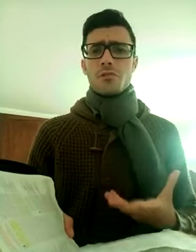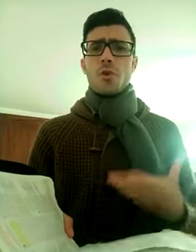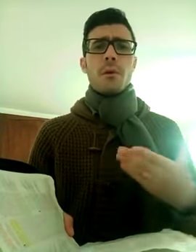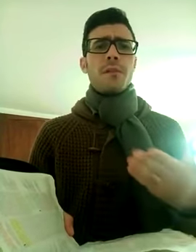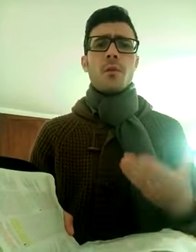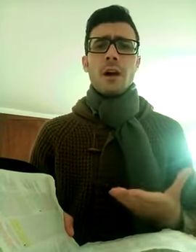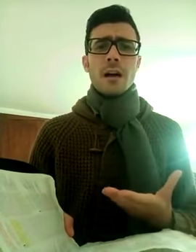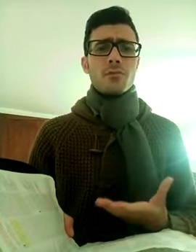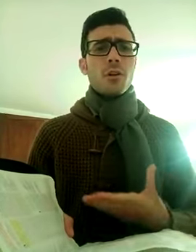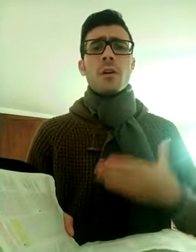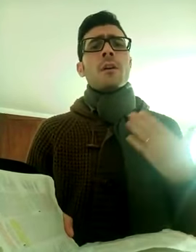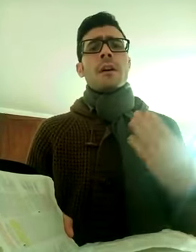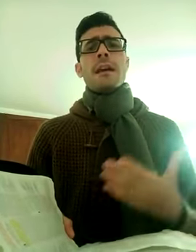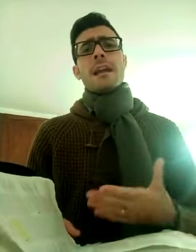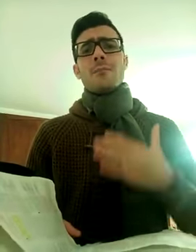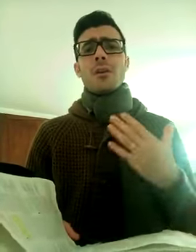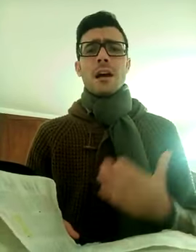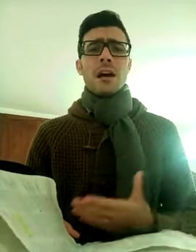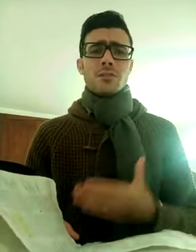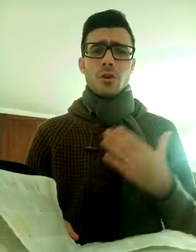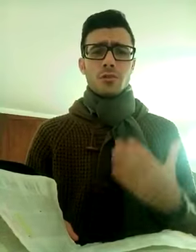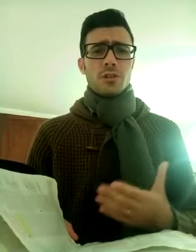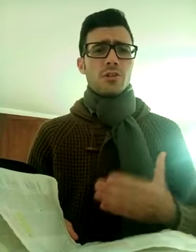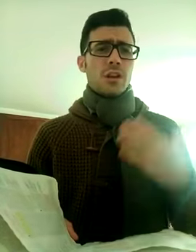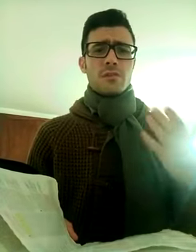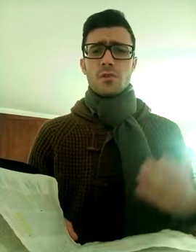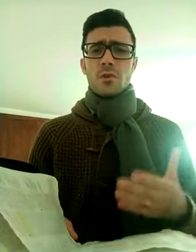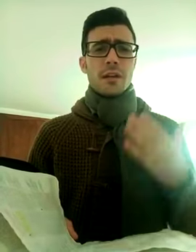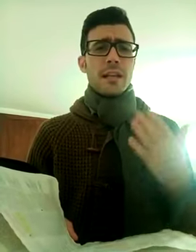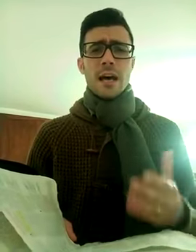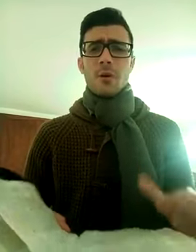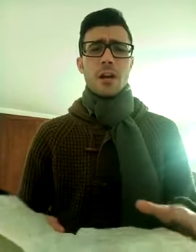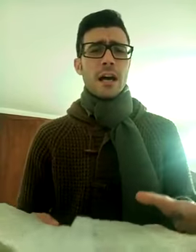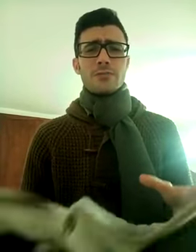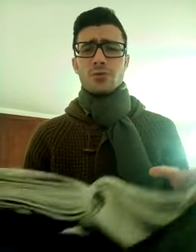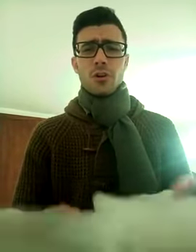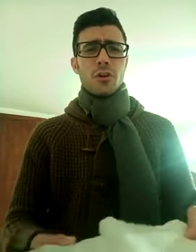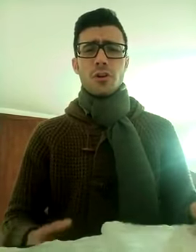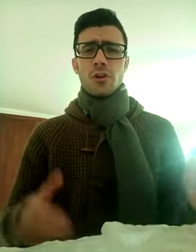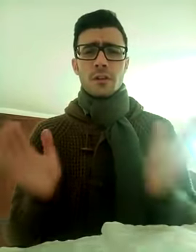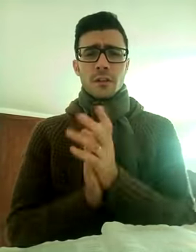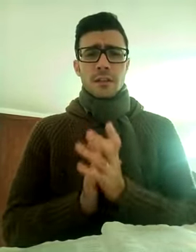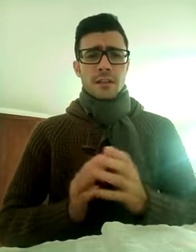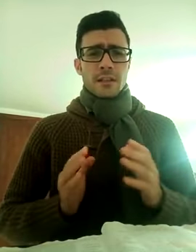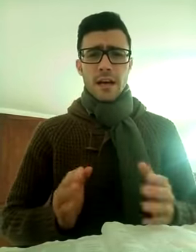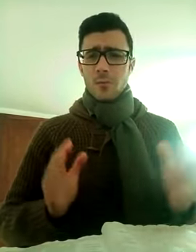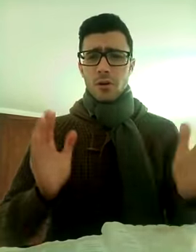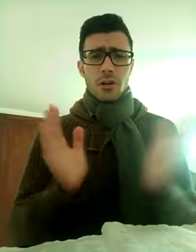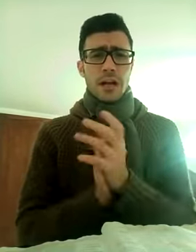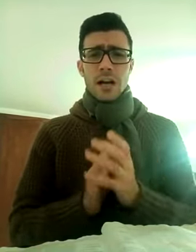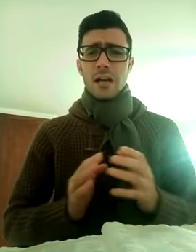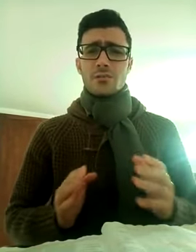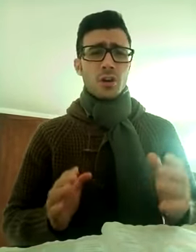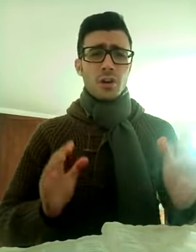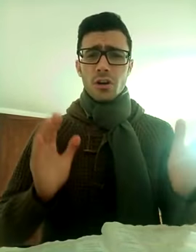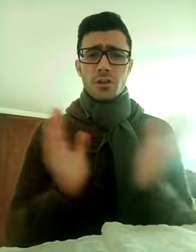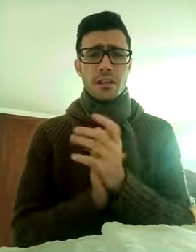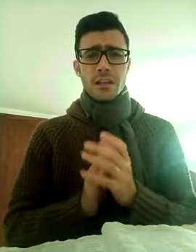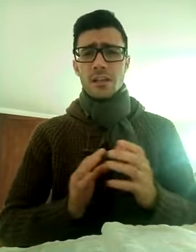Gesù come fa un canto, innamorato di Gesù, innamorato, innamorato di